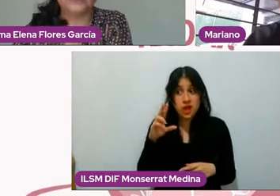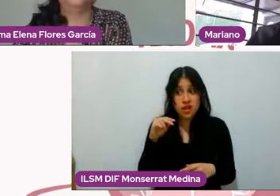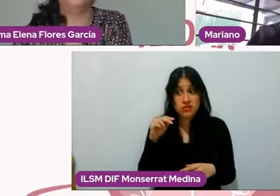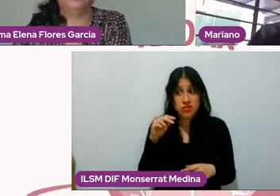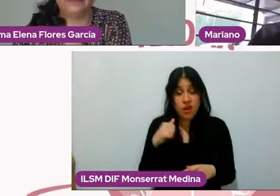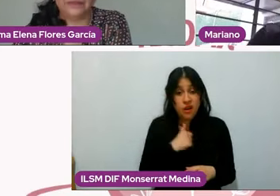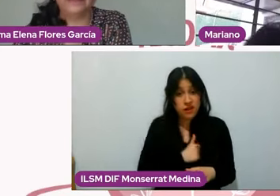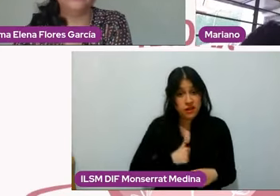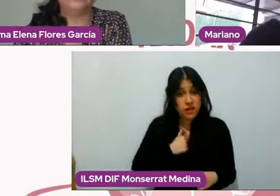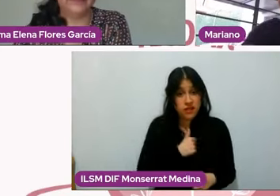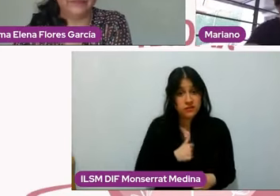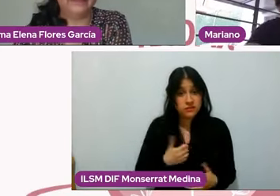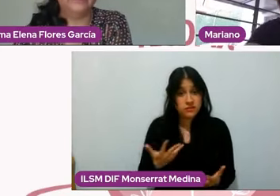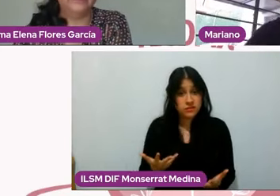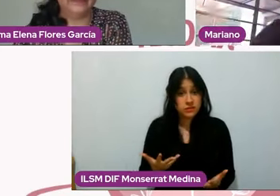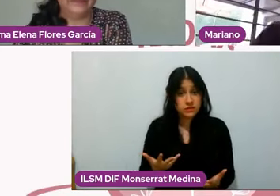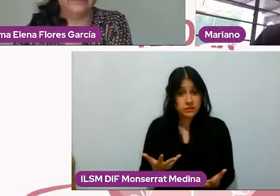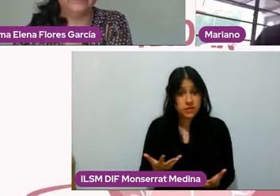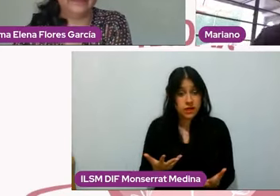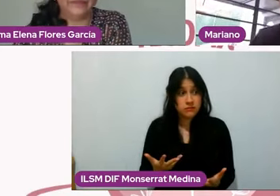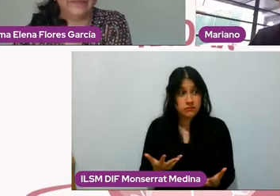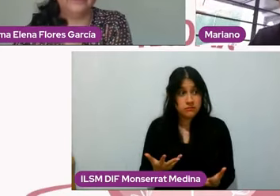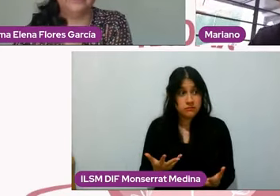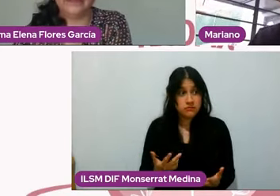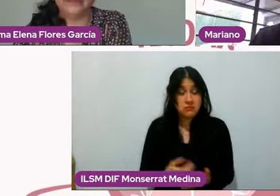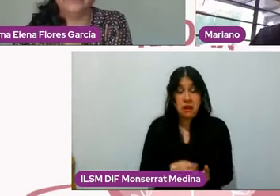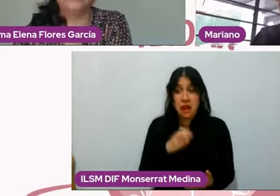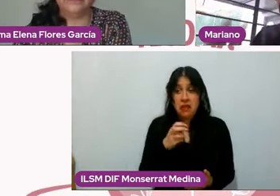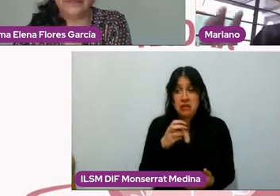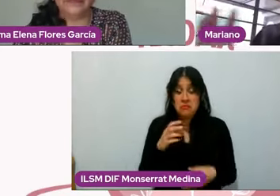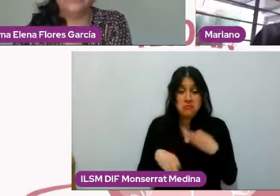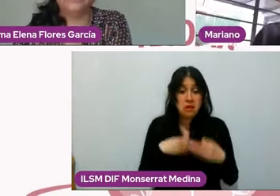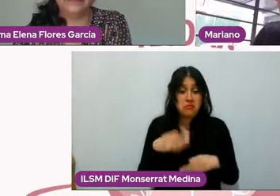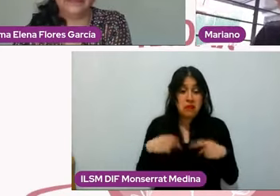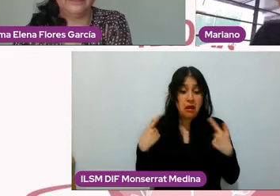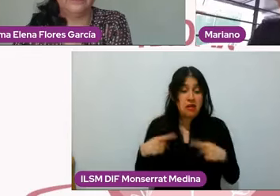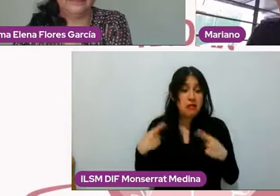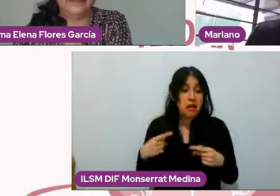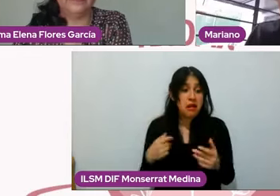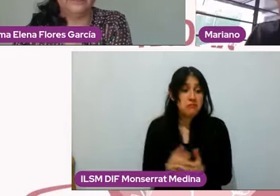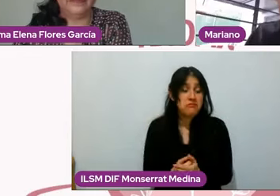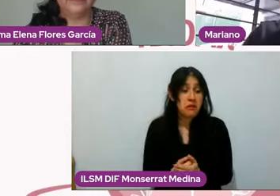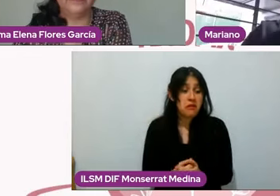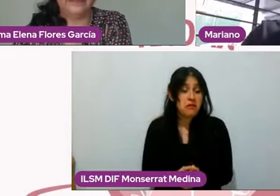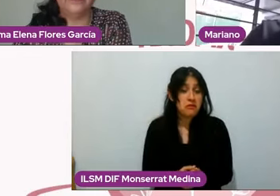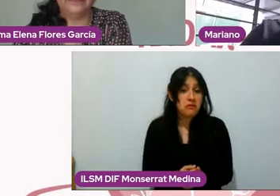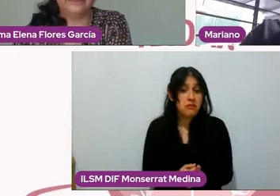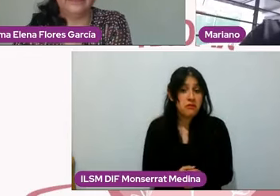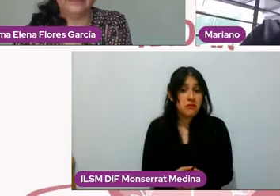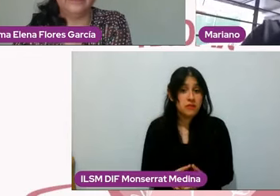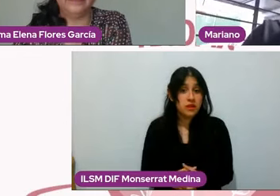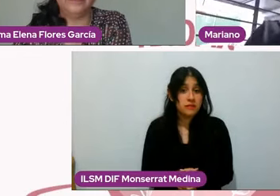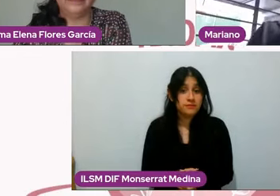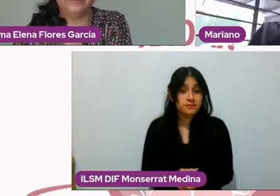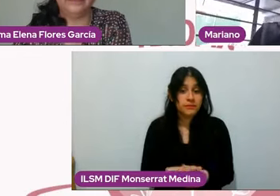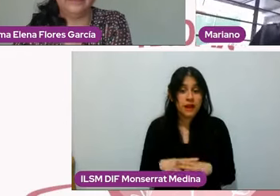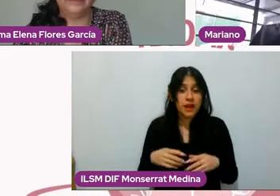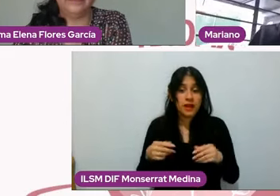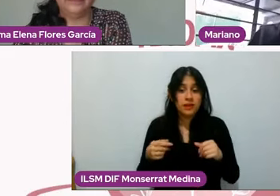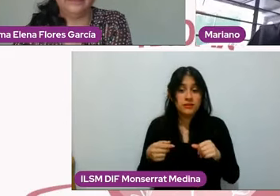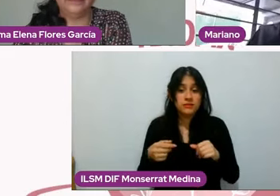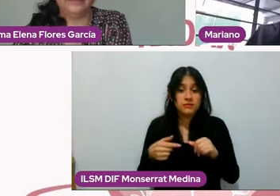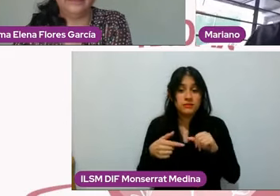Entonces, eso aplica para todos. Y en Latinoamérica, por ejemplo, además de las parejas,